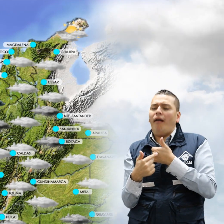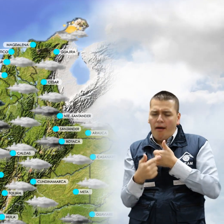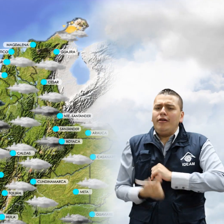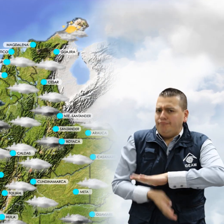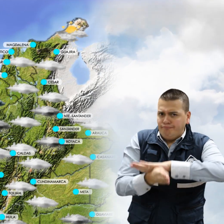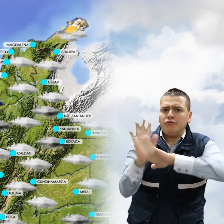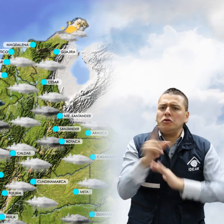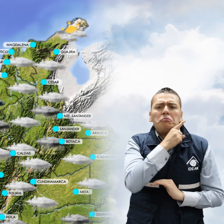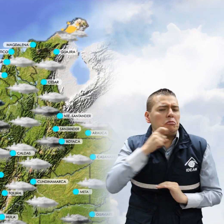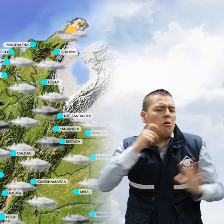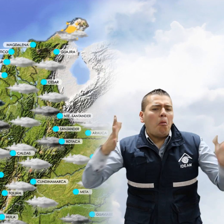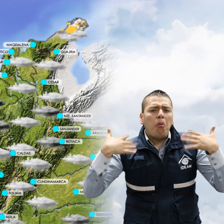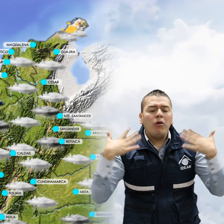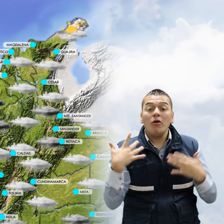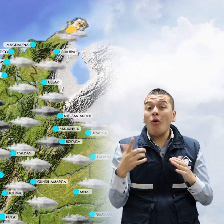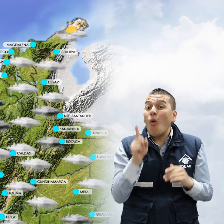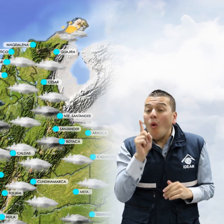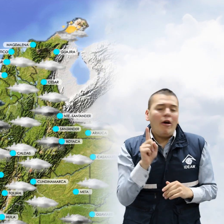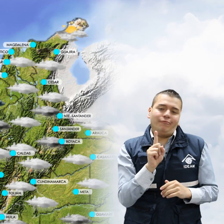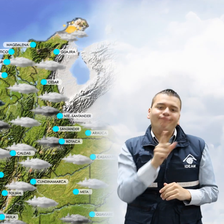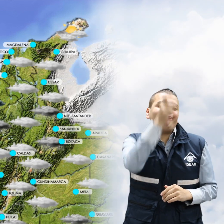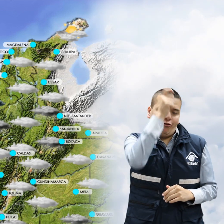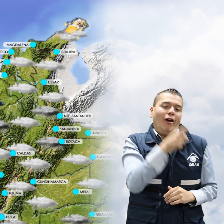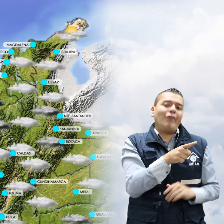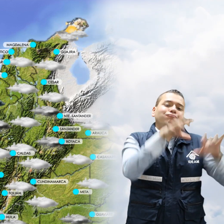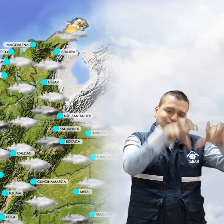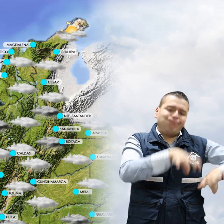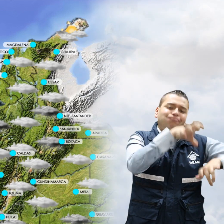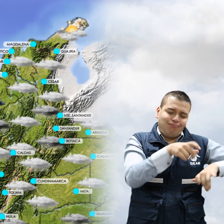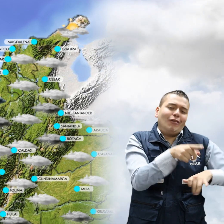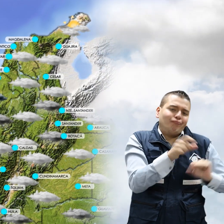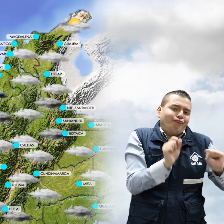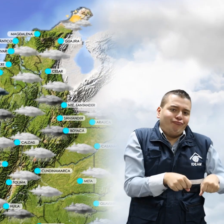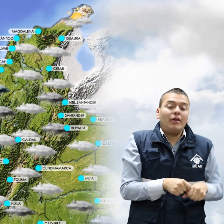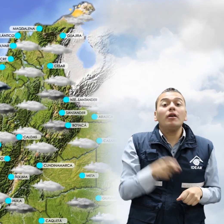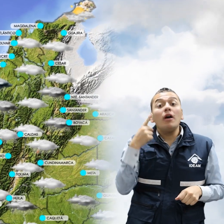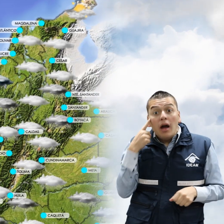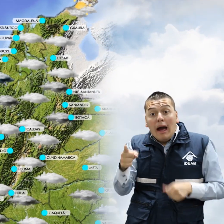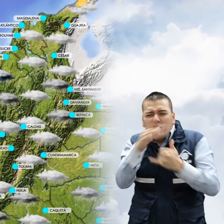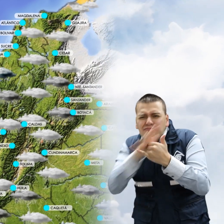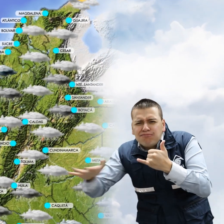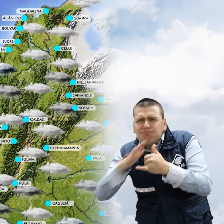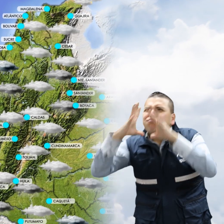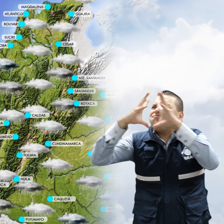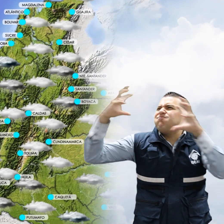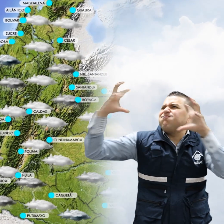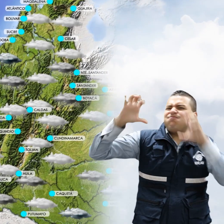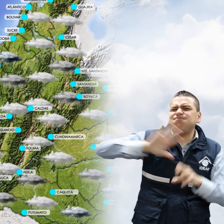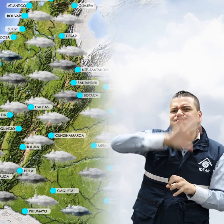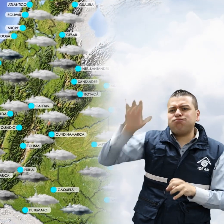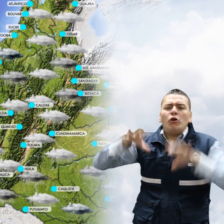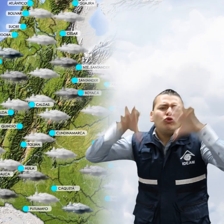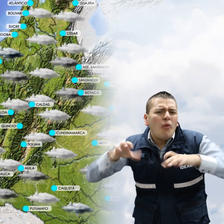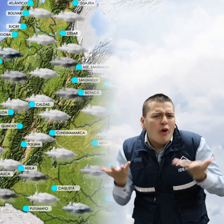predominarán las condiciones secas, excepto por algunas lluvias sobre el departamento de Córdoba. En la región pacífica abundante nubosidad, con lluvias